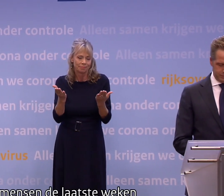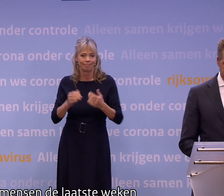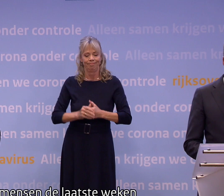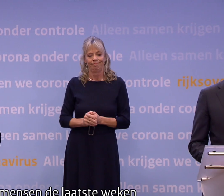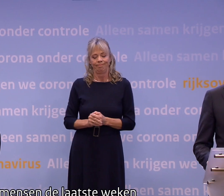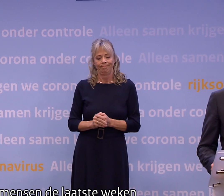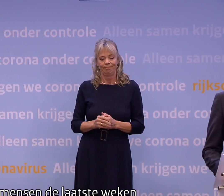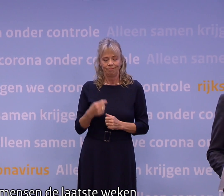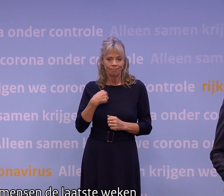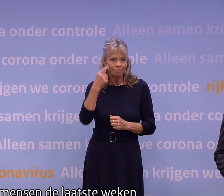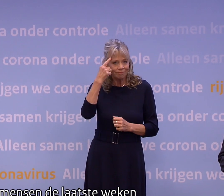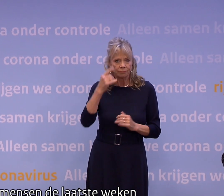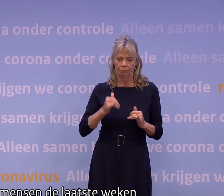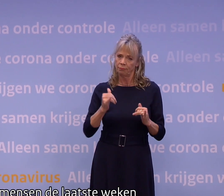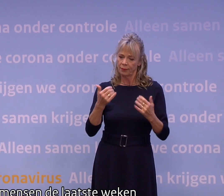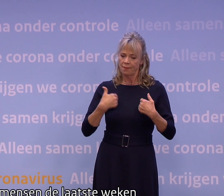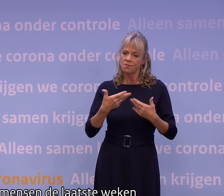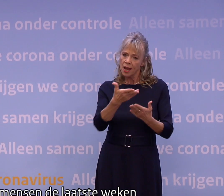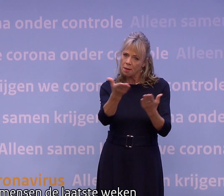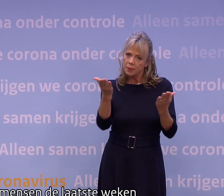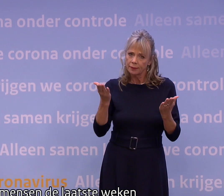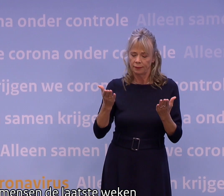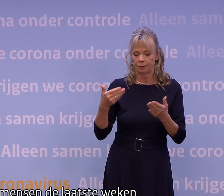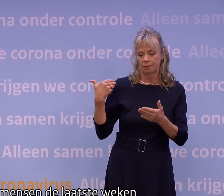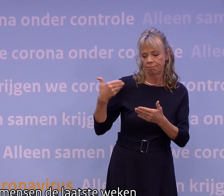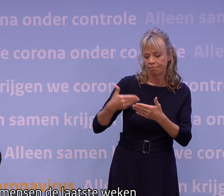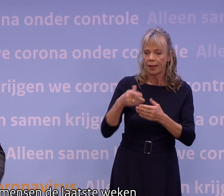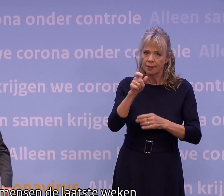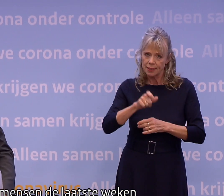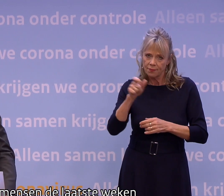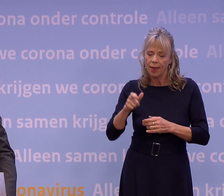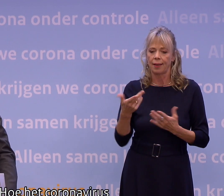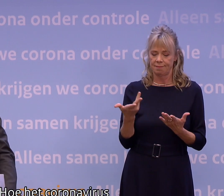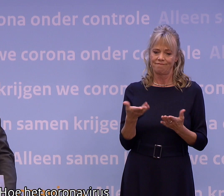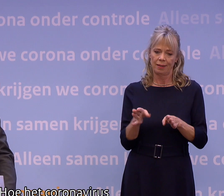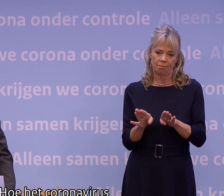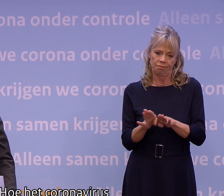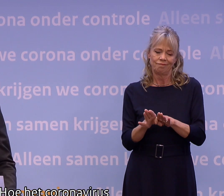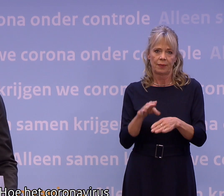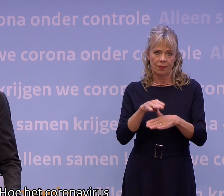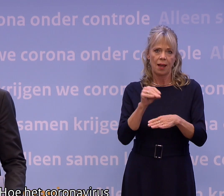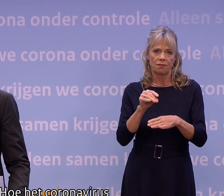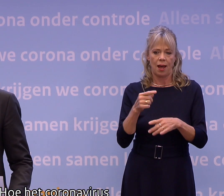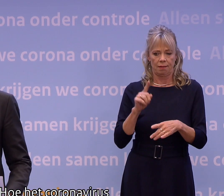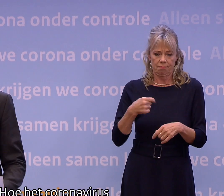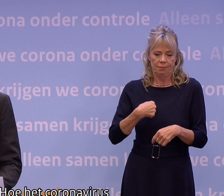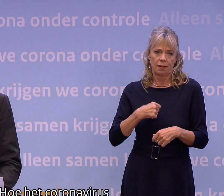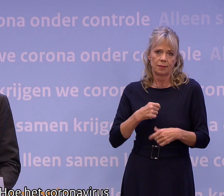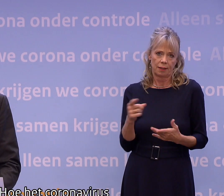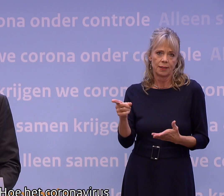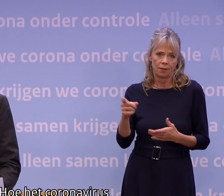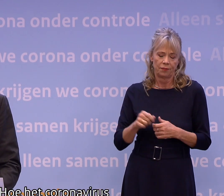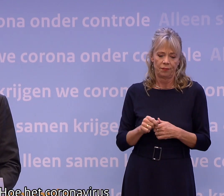Ik denk dat veel mensen de laatste weken dezelfde type ervaring hebben gehad als ikzelf. Hoe het